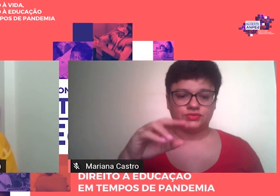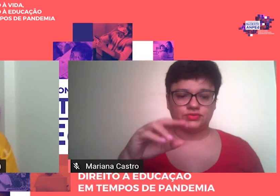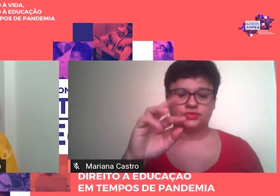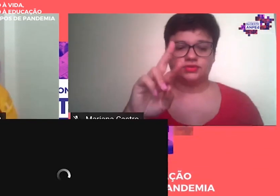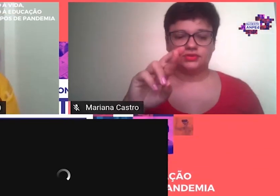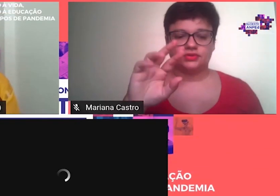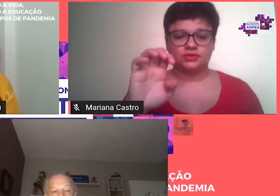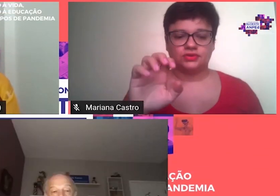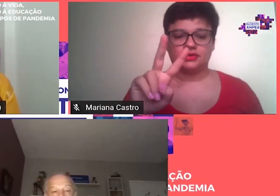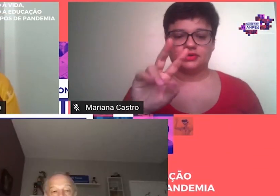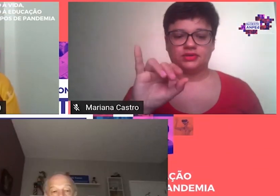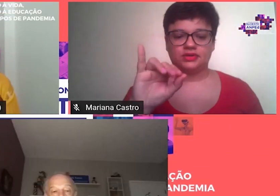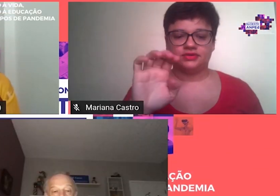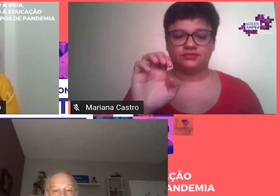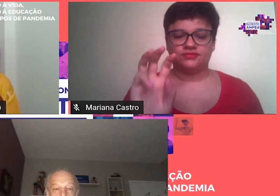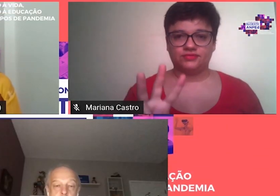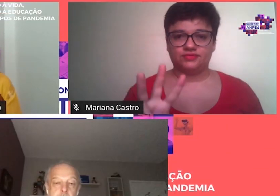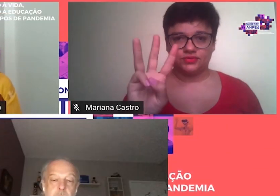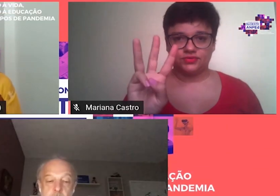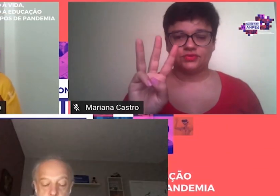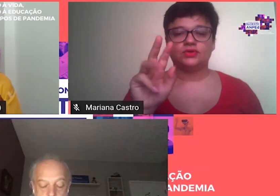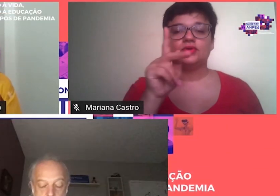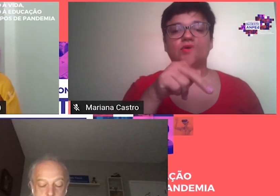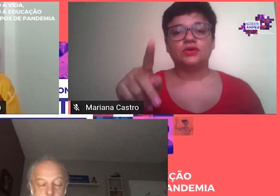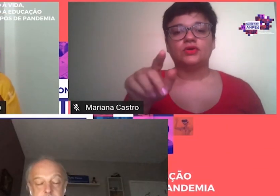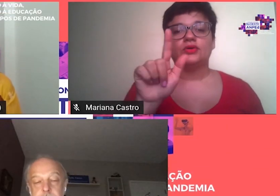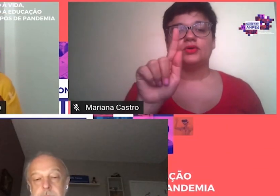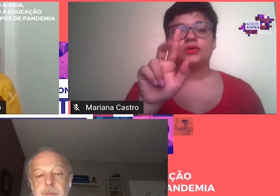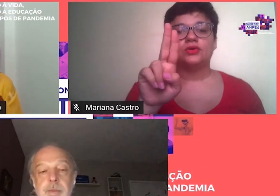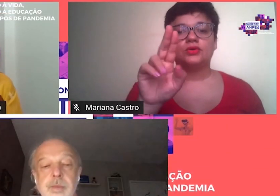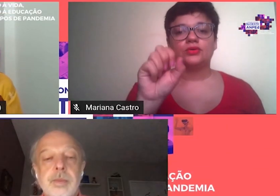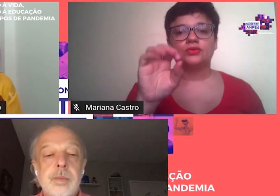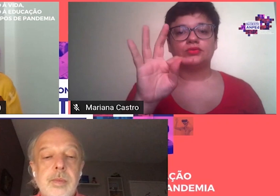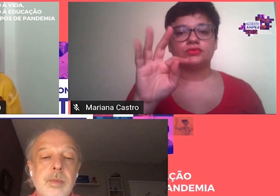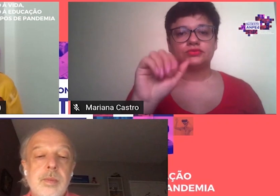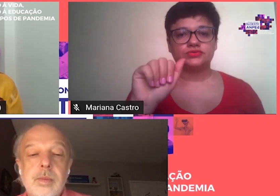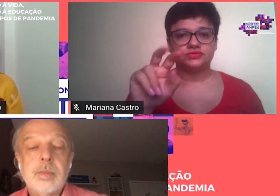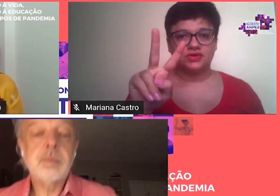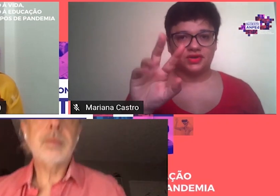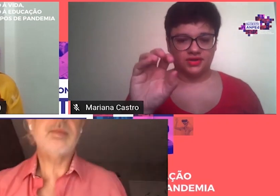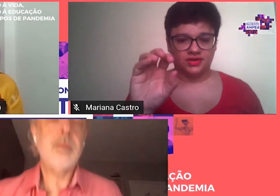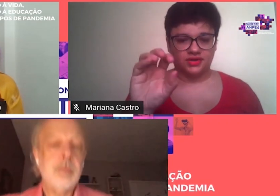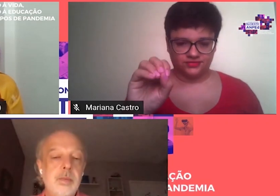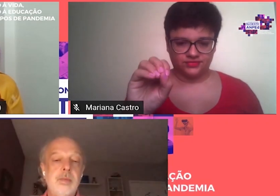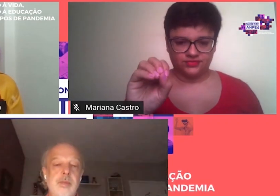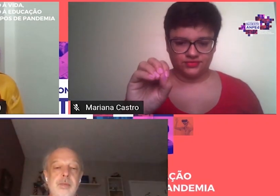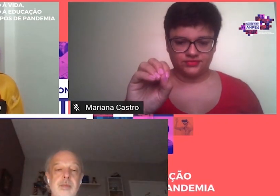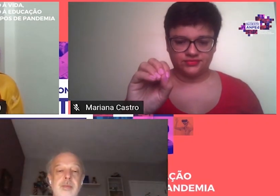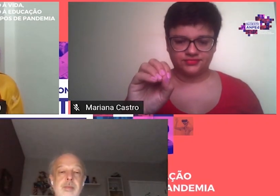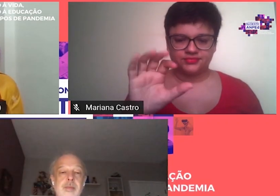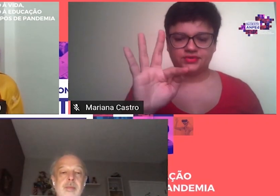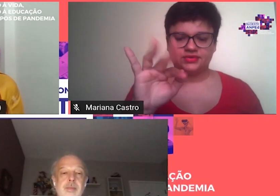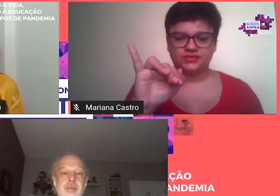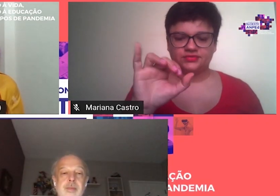Fischmann Ele é professor Da Arizona University State